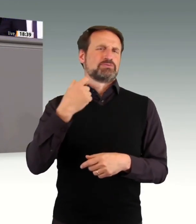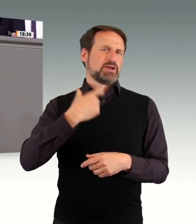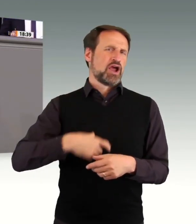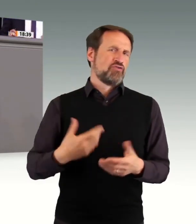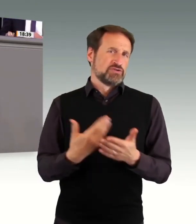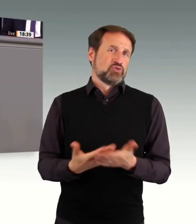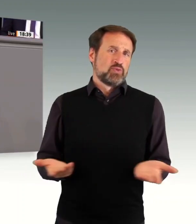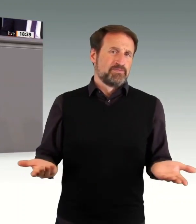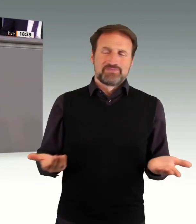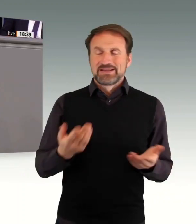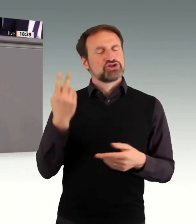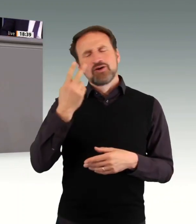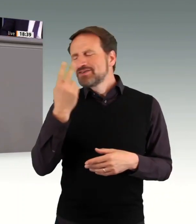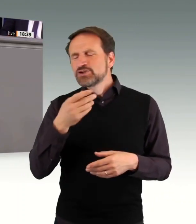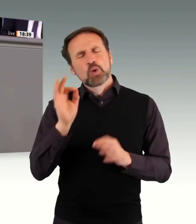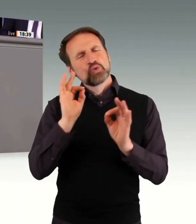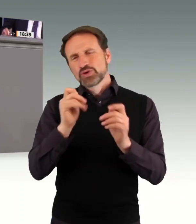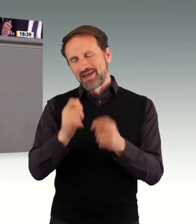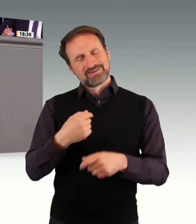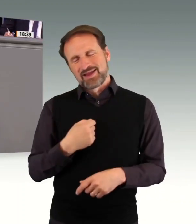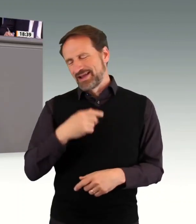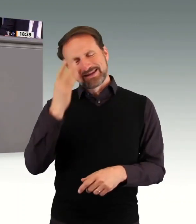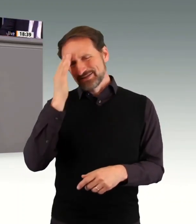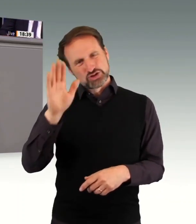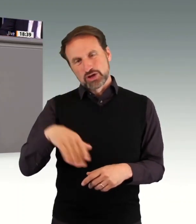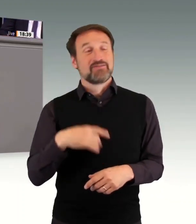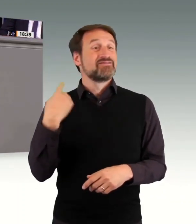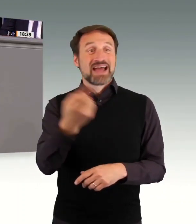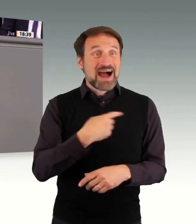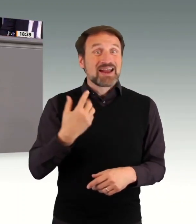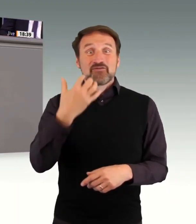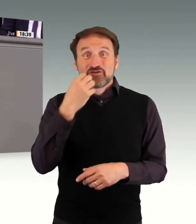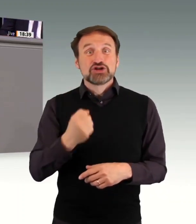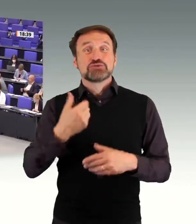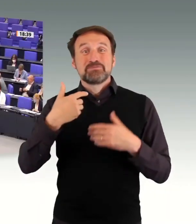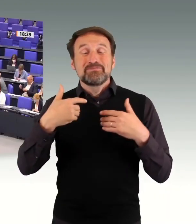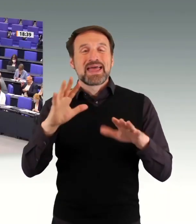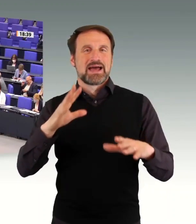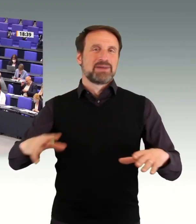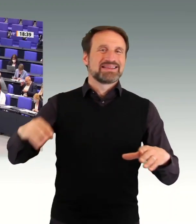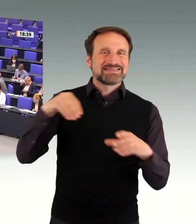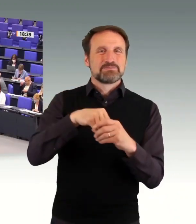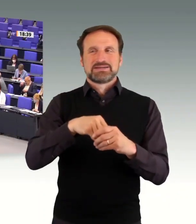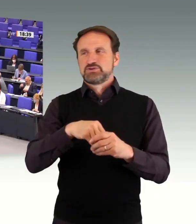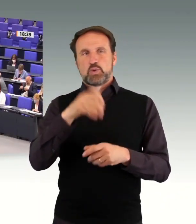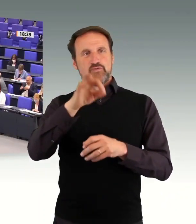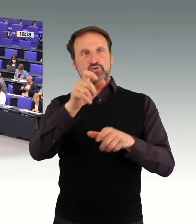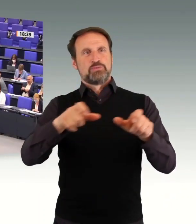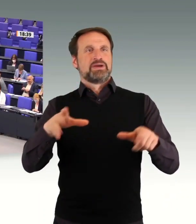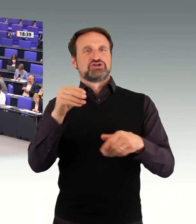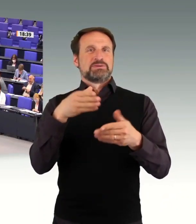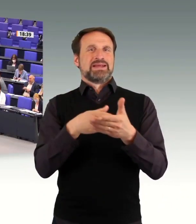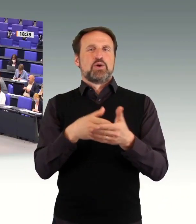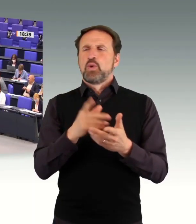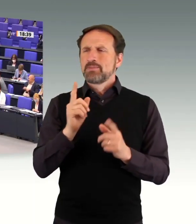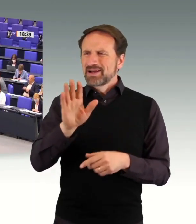dass wir uns alle mehr Partizipation für Menschen mit Behinderung wünschen. Aber in dem Antrag ist halt sehr, sehr wenig Präzision dabei. Und